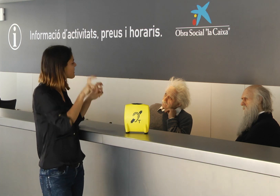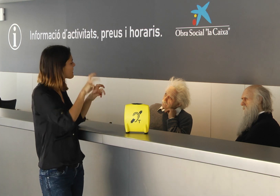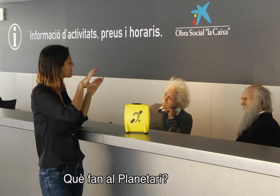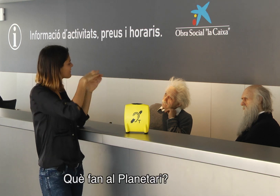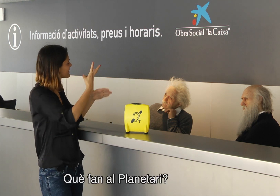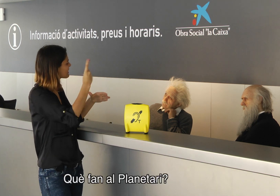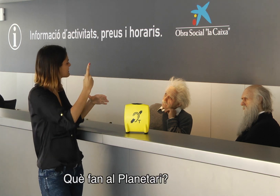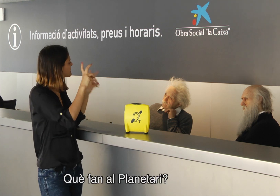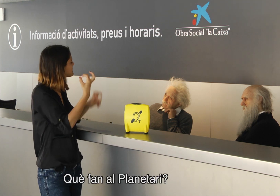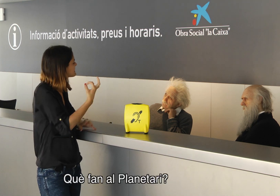Què fan al planetari?